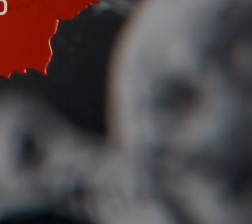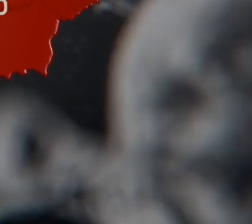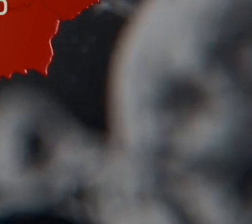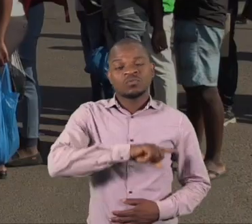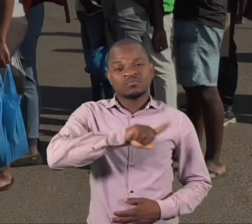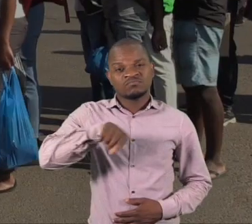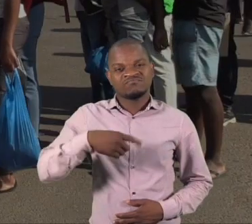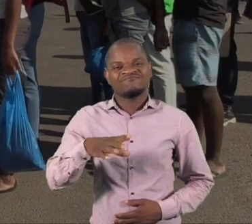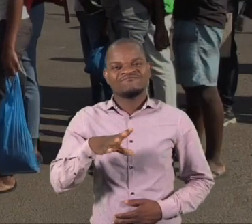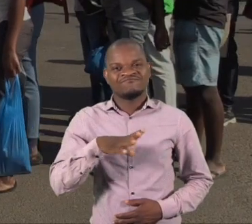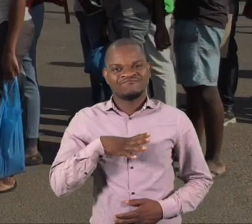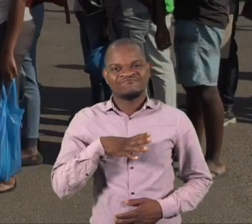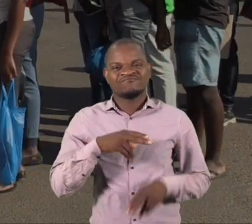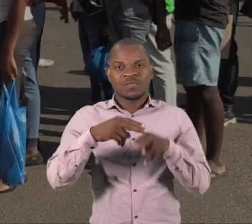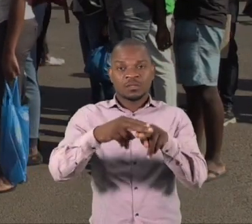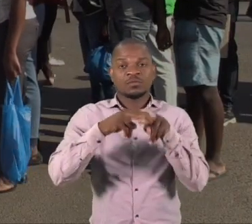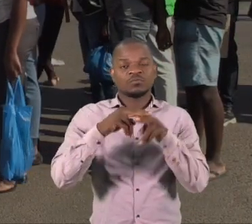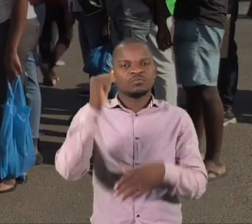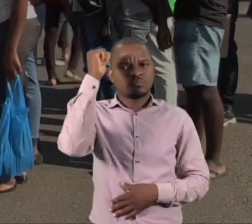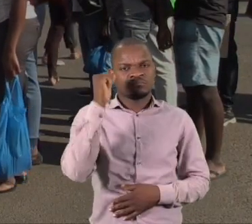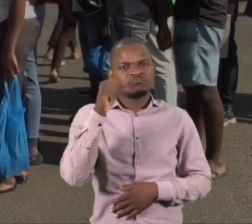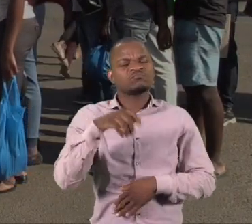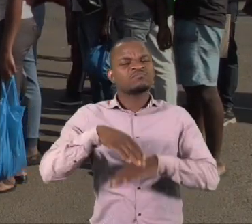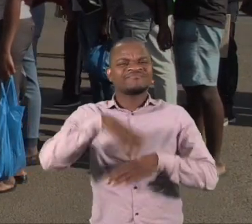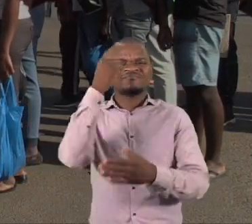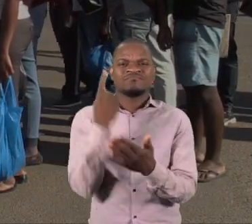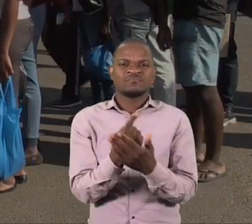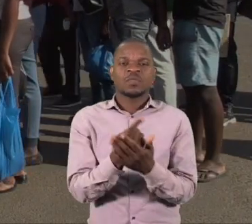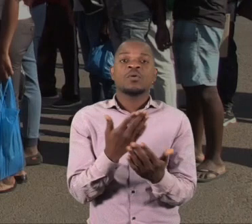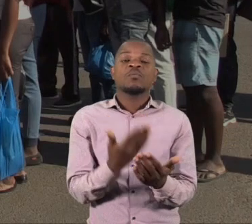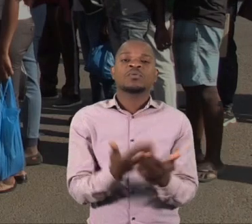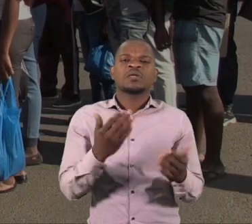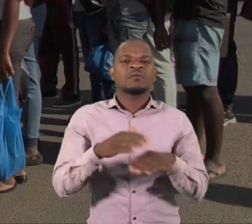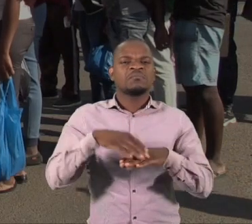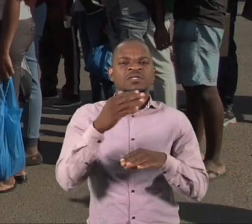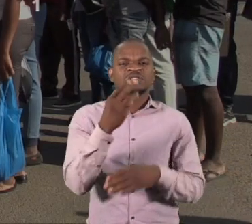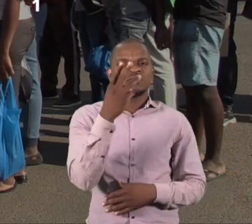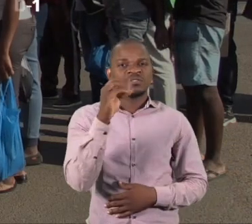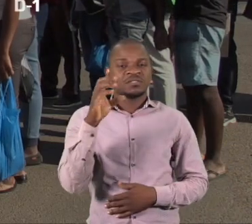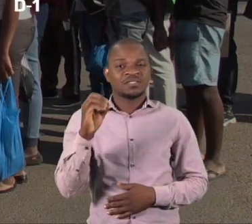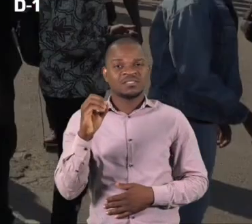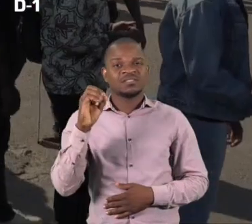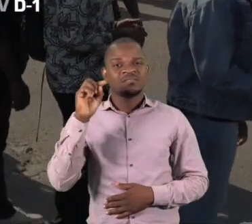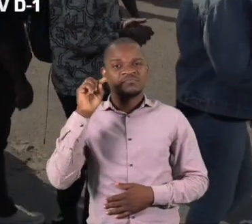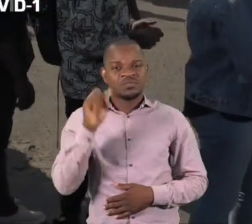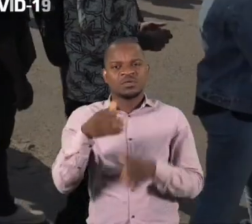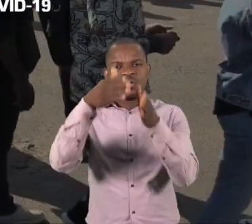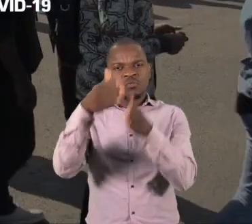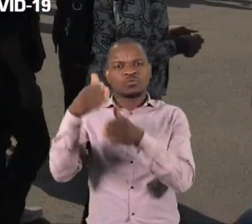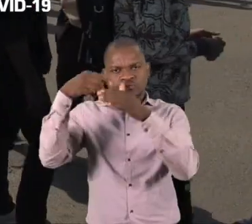O nosso transporte público é um serviço essencial onde mais de 300 mil pessoas por dia têm contato e podem